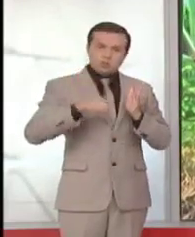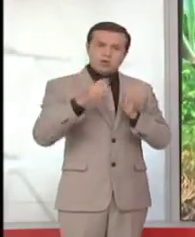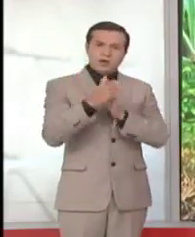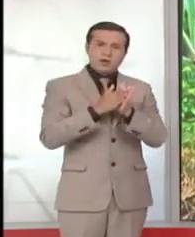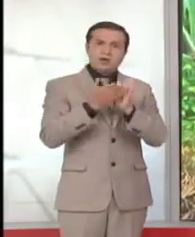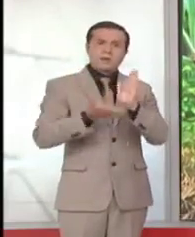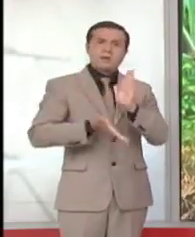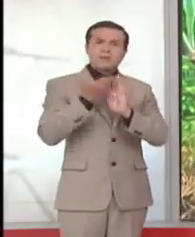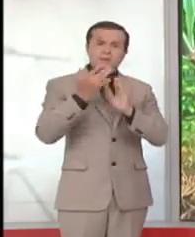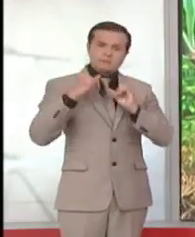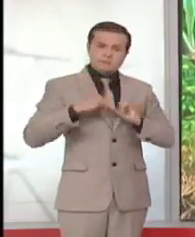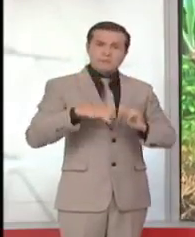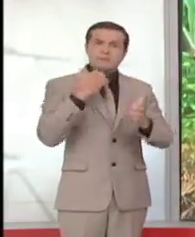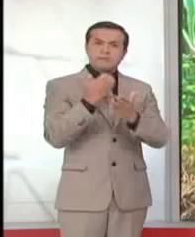ingreso económico de las familias.